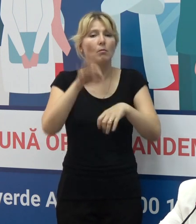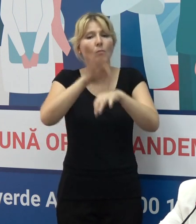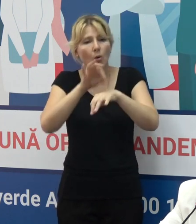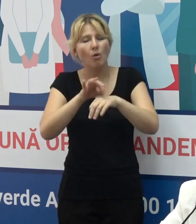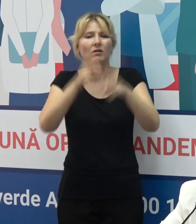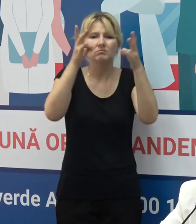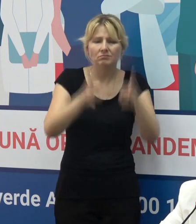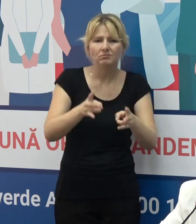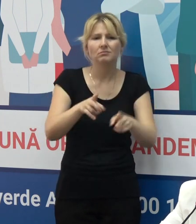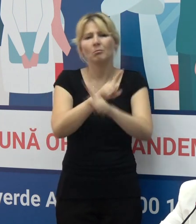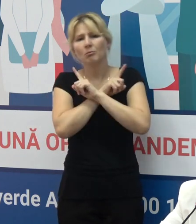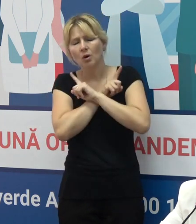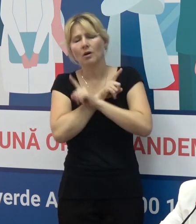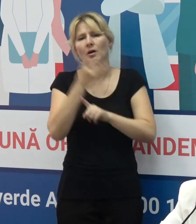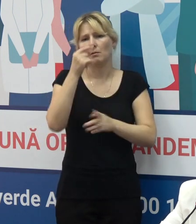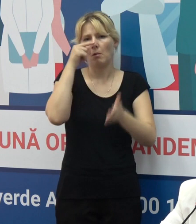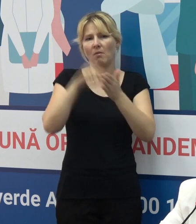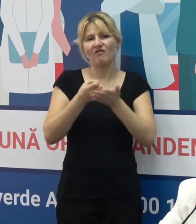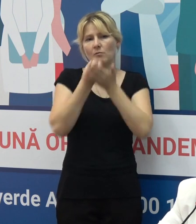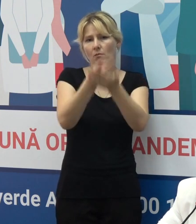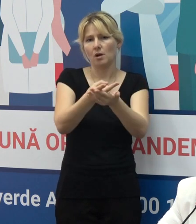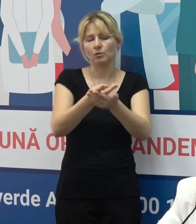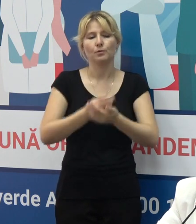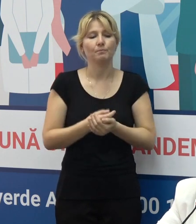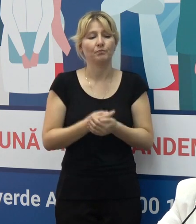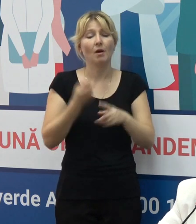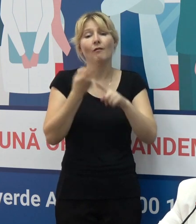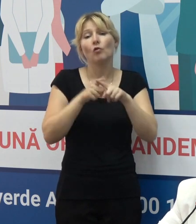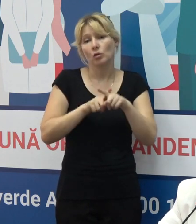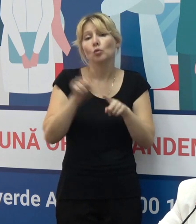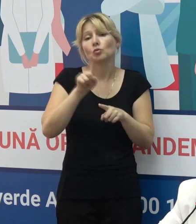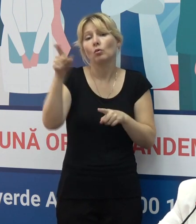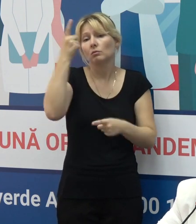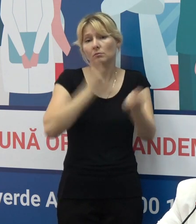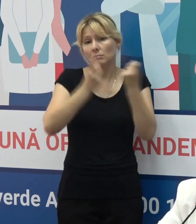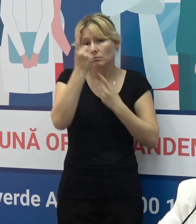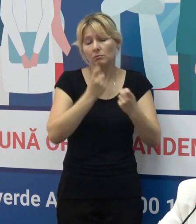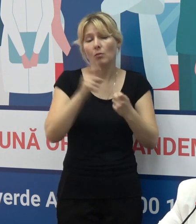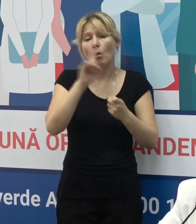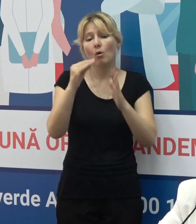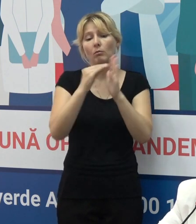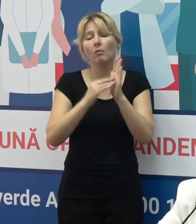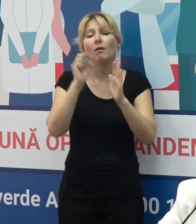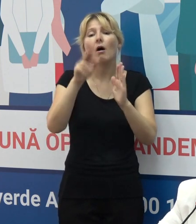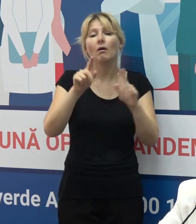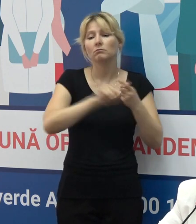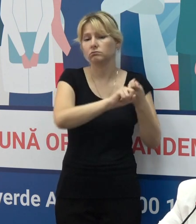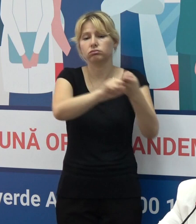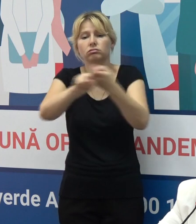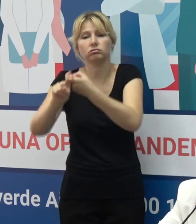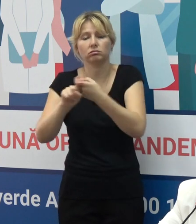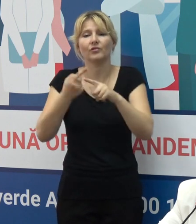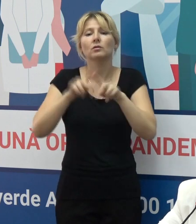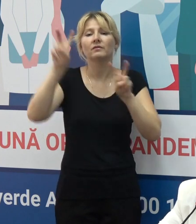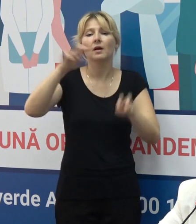de deces, de a ajunge în terapie intensivă. Acele afirmații despre contagiozitatea variantei